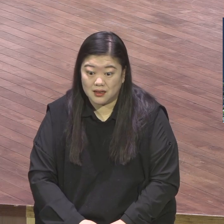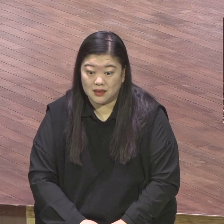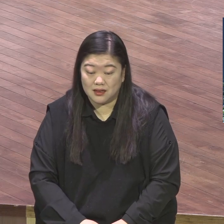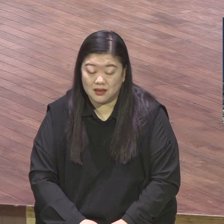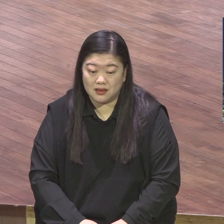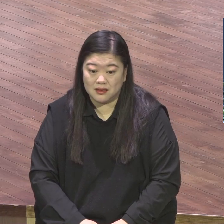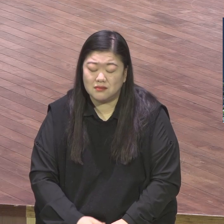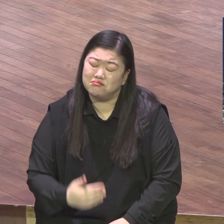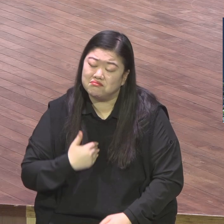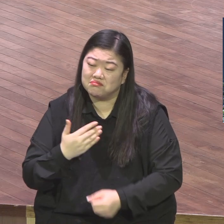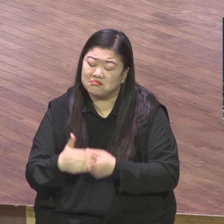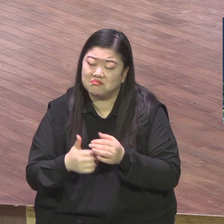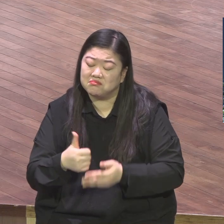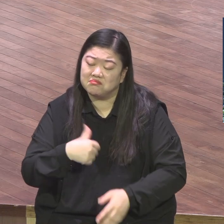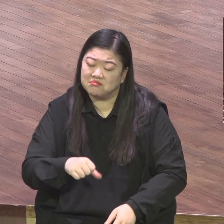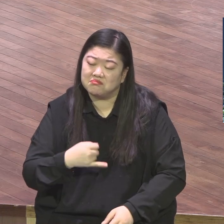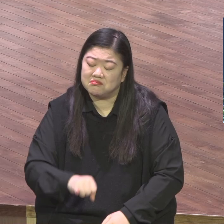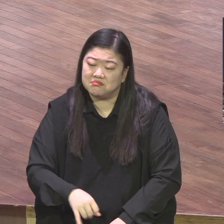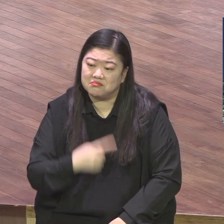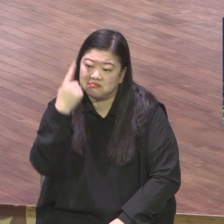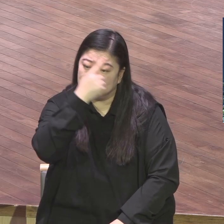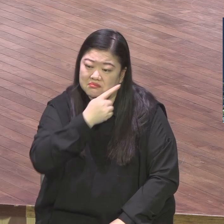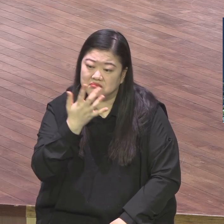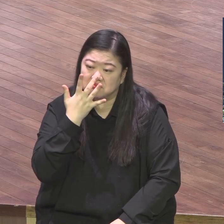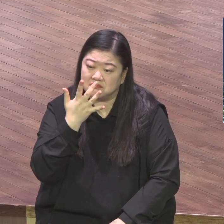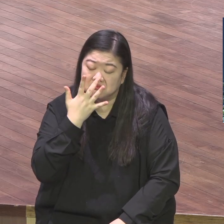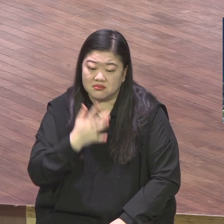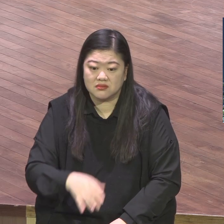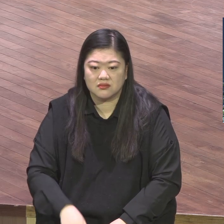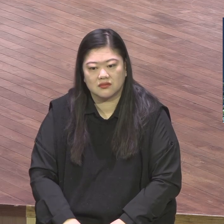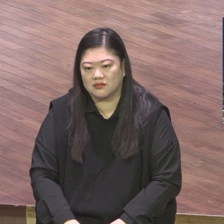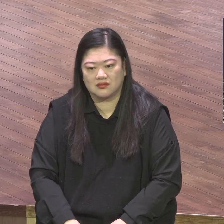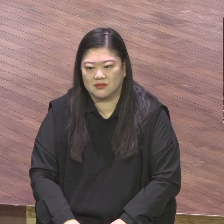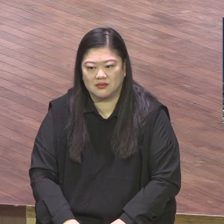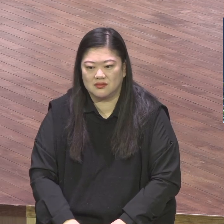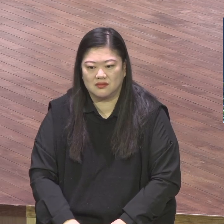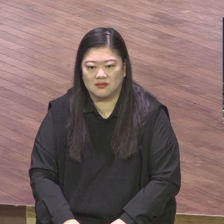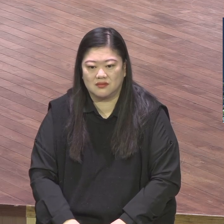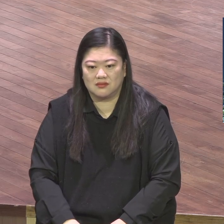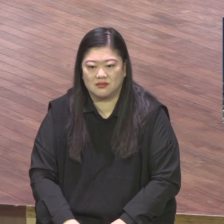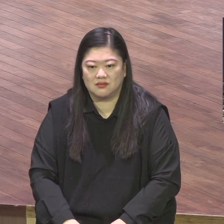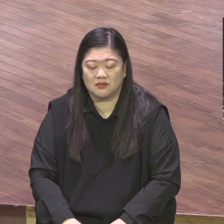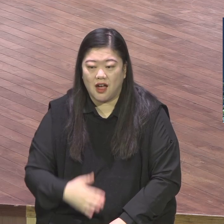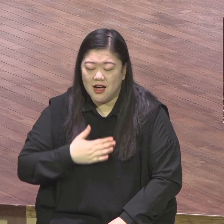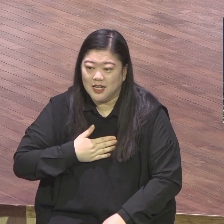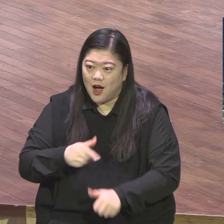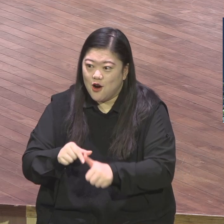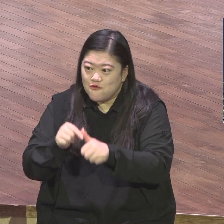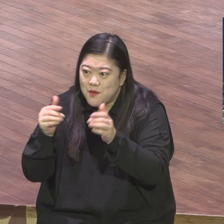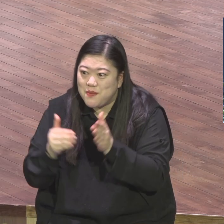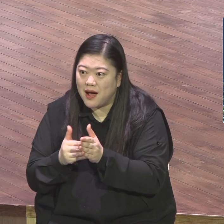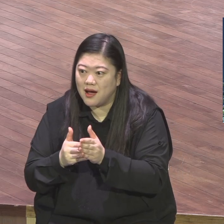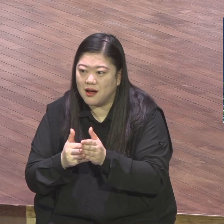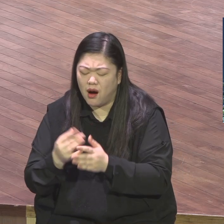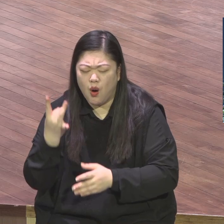다른 말 아무래도 소용없어요. 내가 구원 받았구나. 지옥 갈 내가 천국 백성 되었구나.